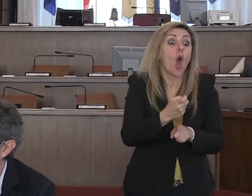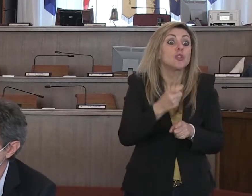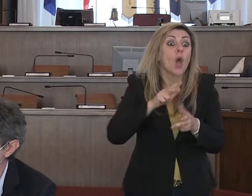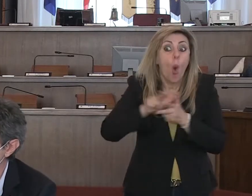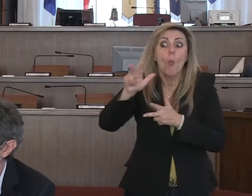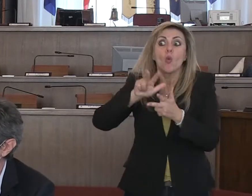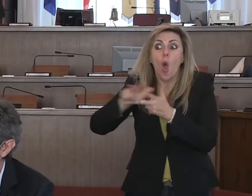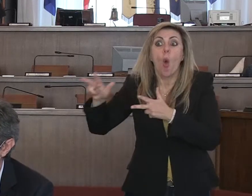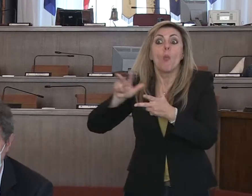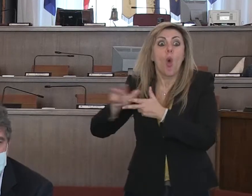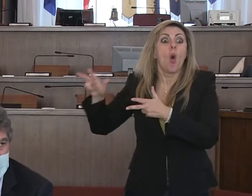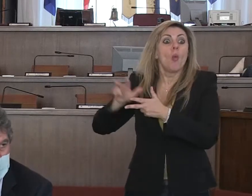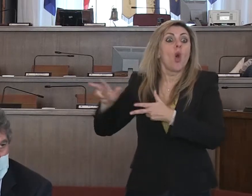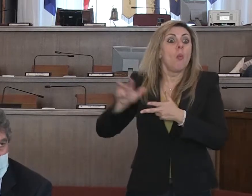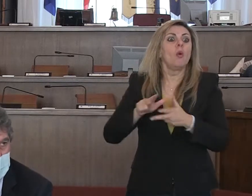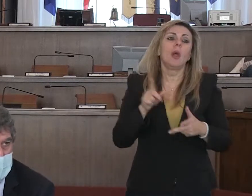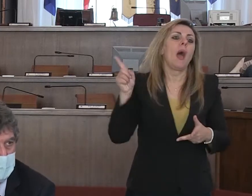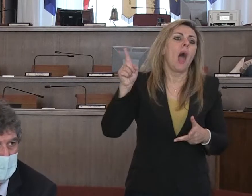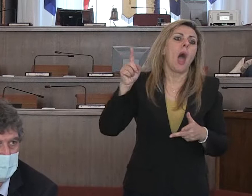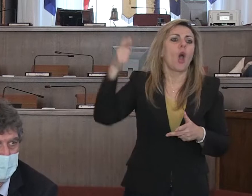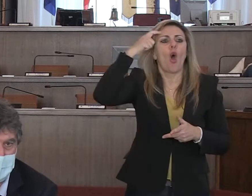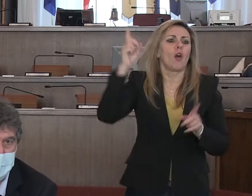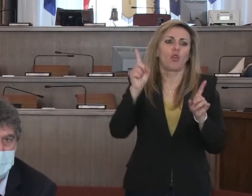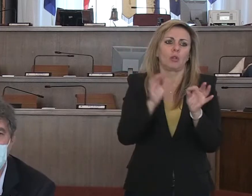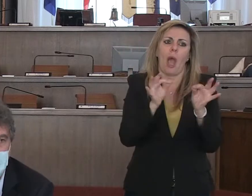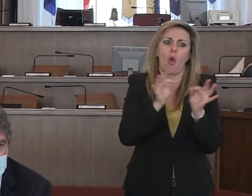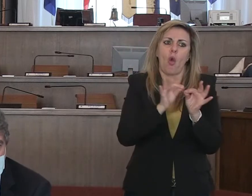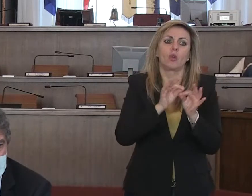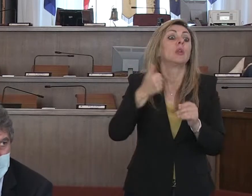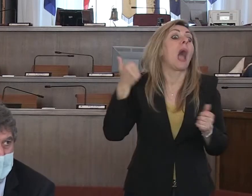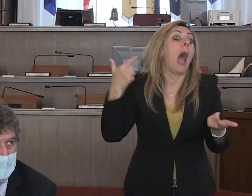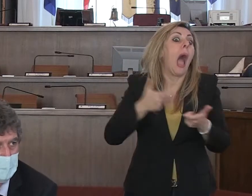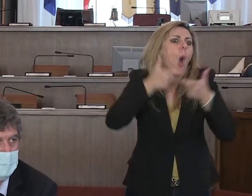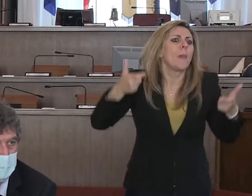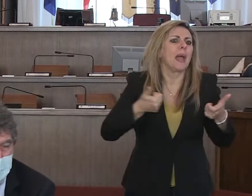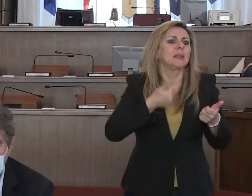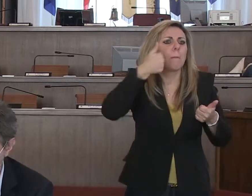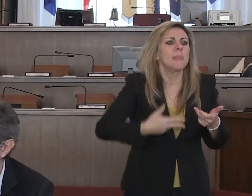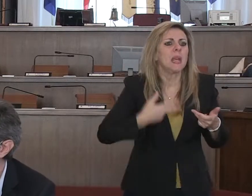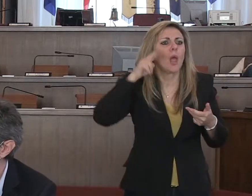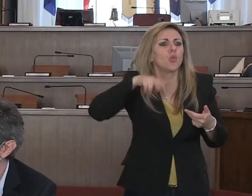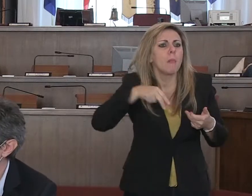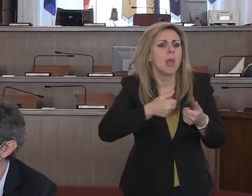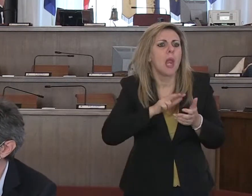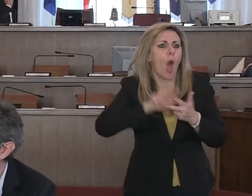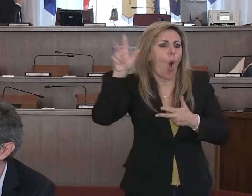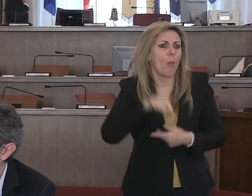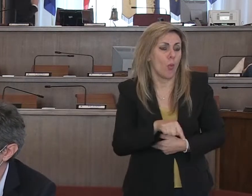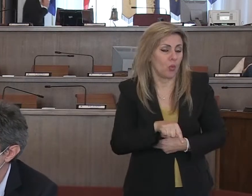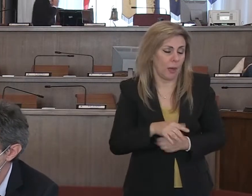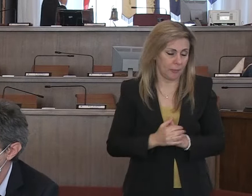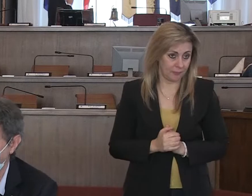comune che ha un tot numero di ammalati rispetto alla popolazione avremmo già mille comuni, forse duemila da dover